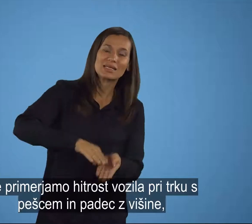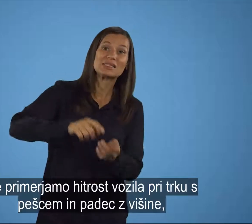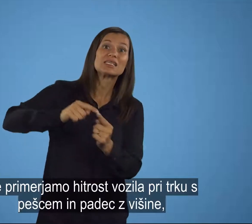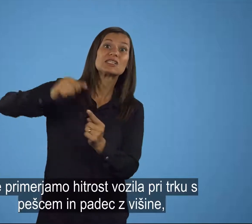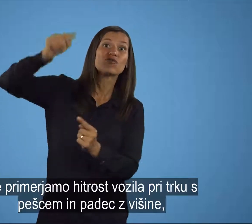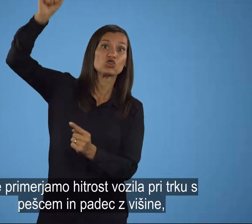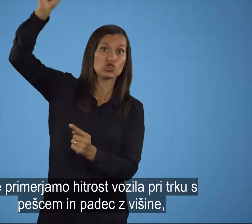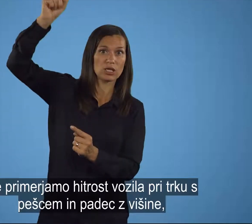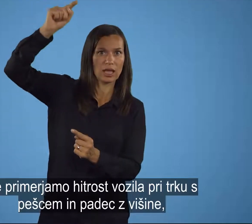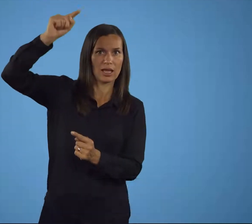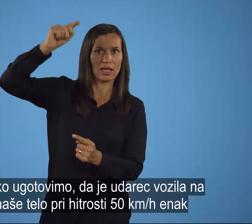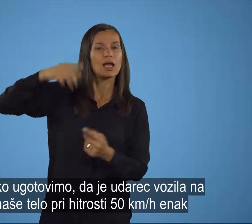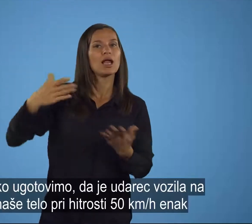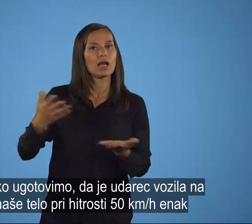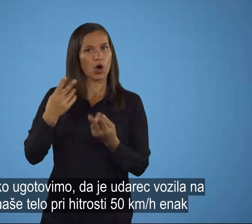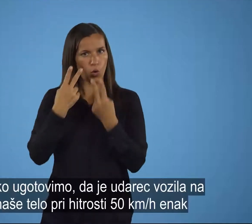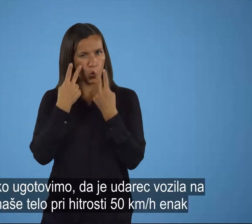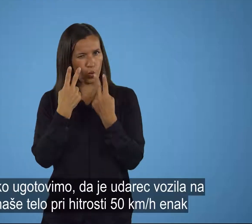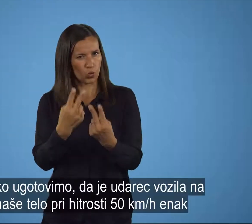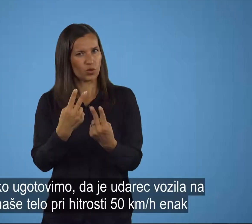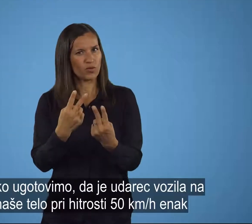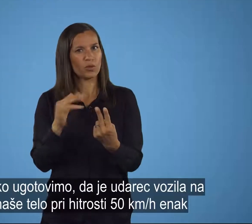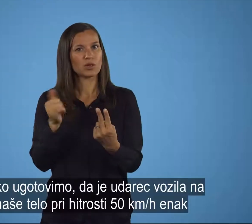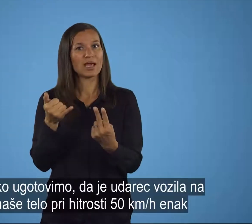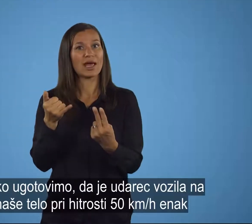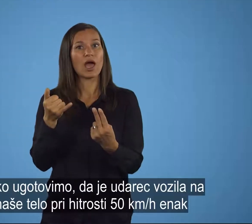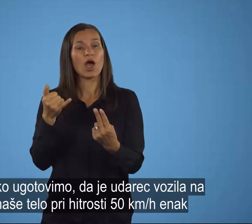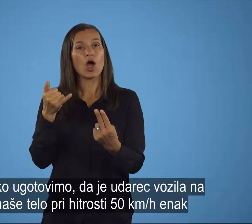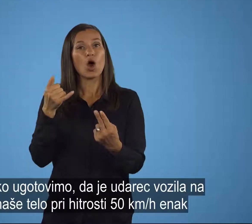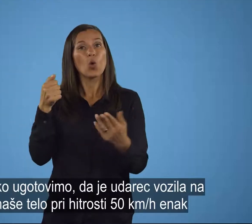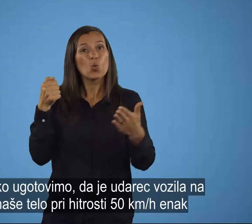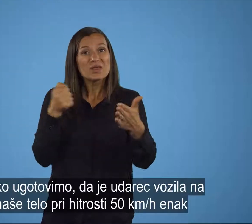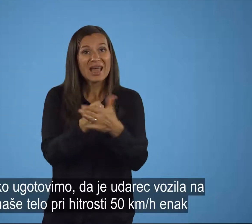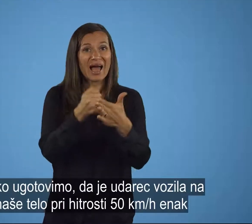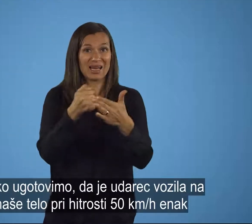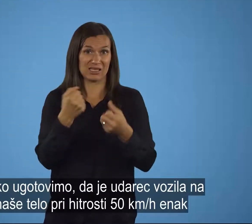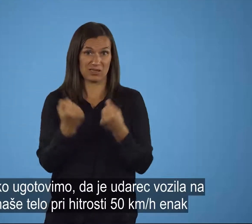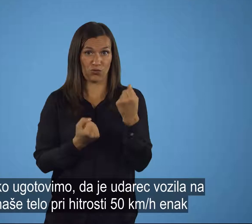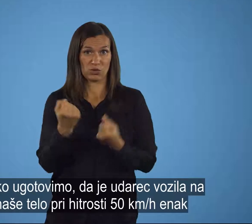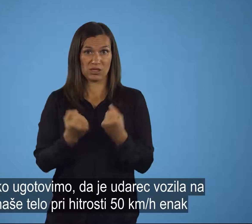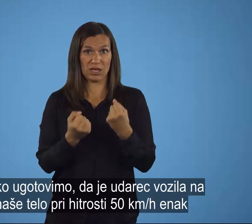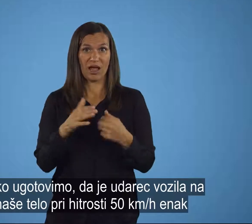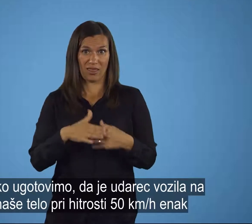naše telo pri hitrosti 50 km na uro enak padcu z višine 10 metrov.